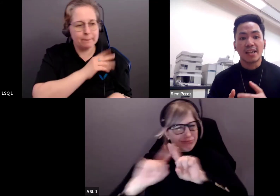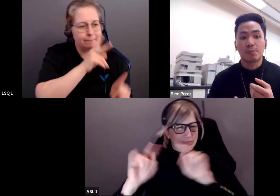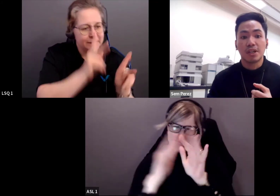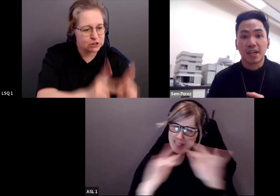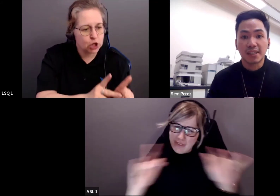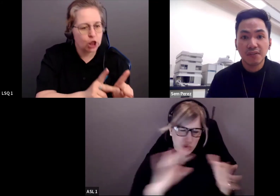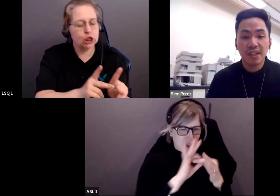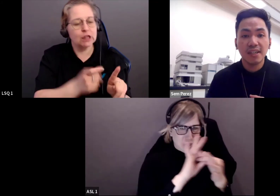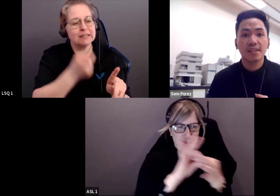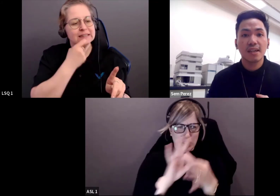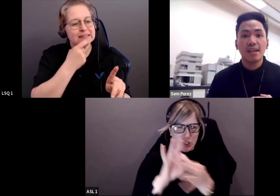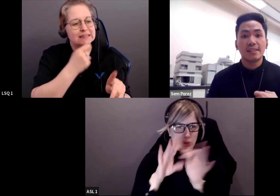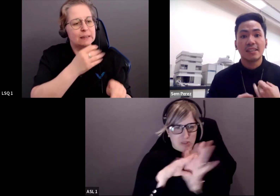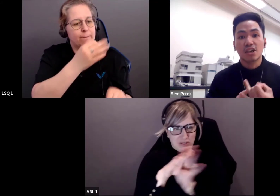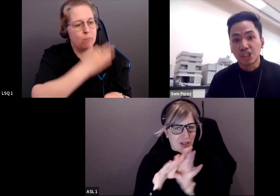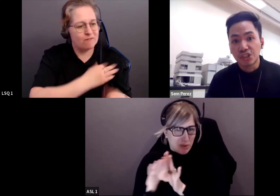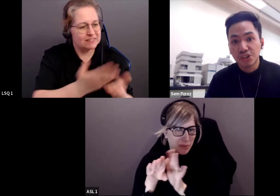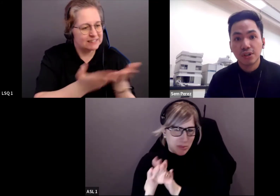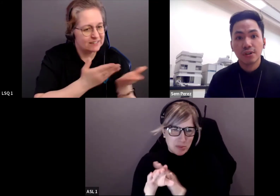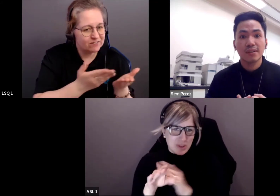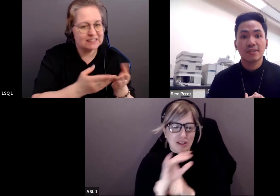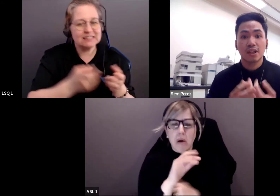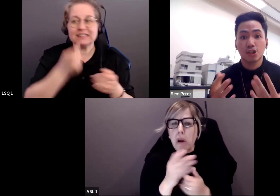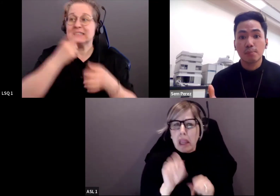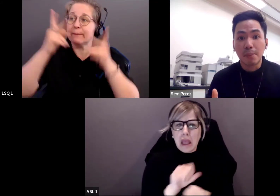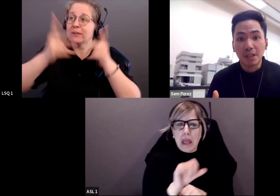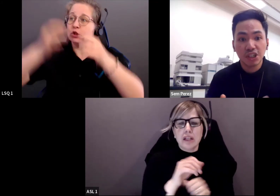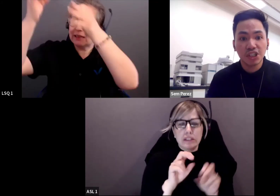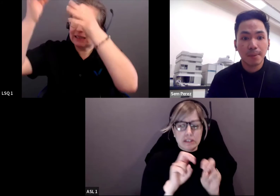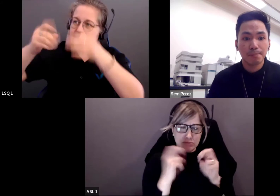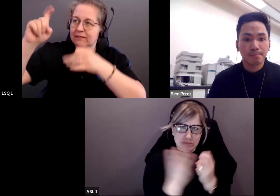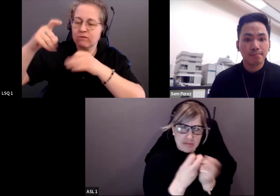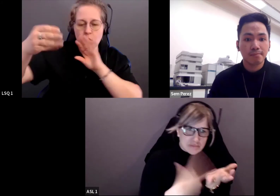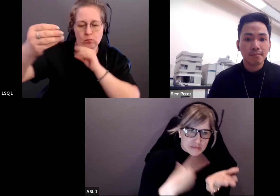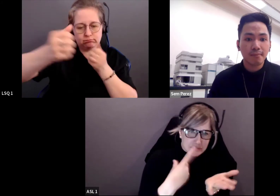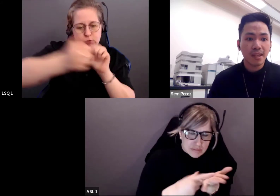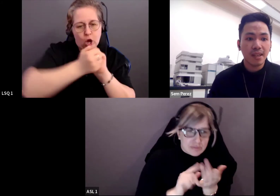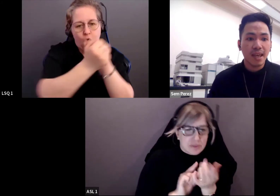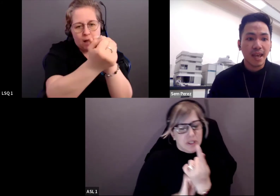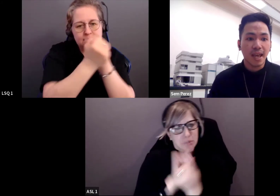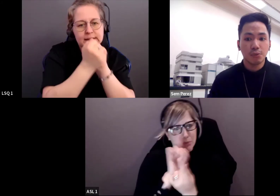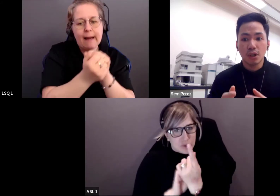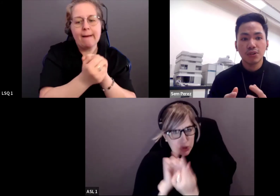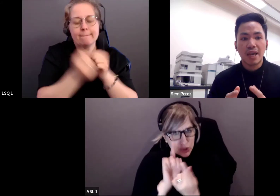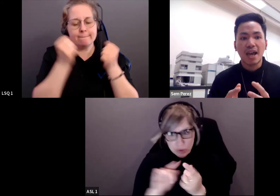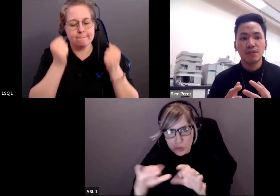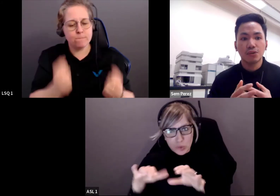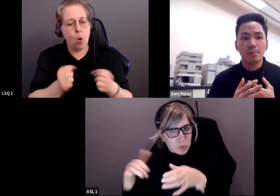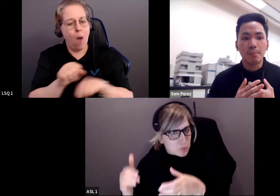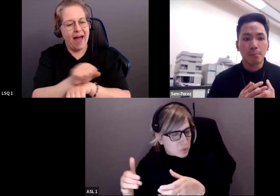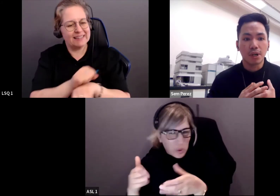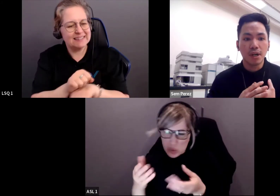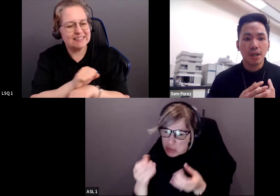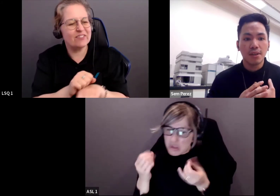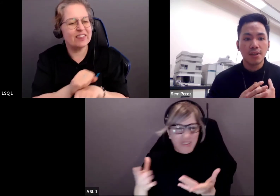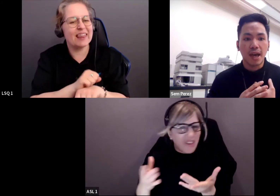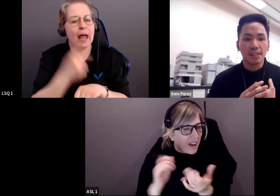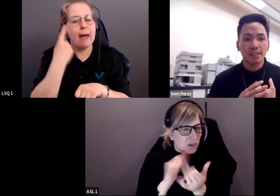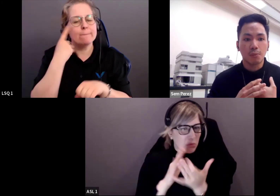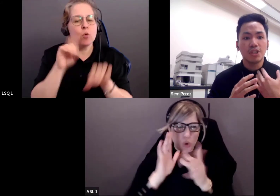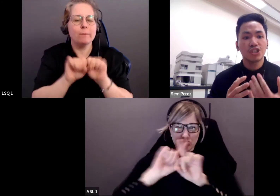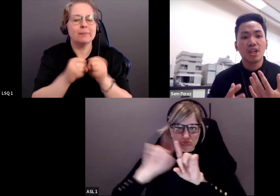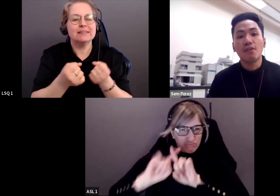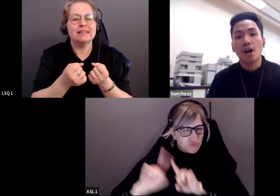décideurs. On peut avoir des activités brise-glace, des discussions de